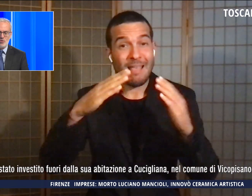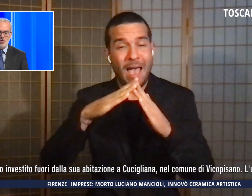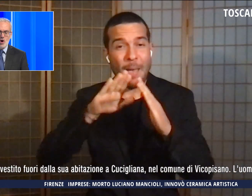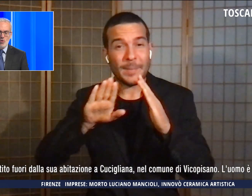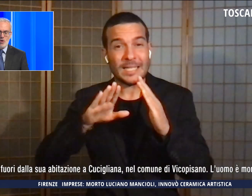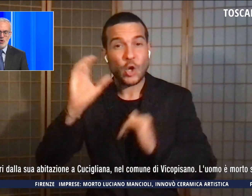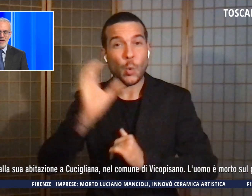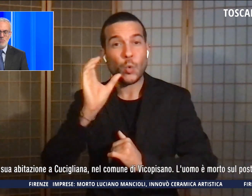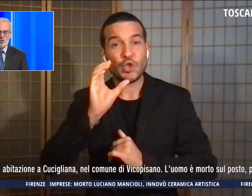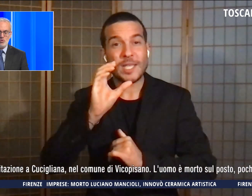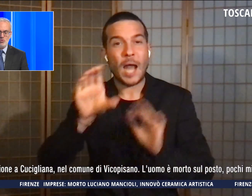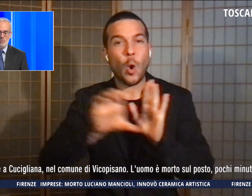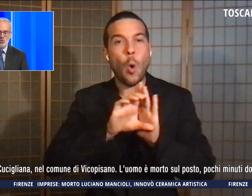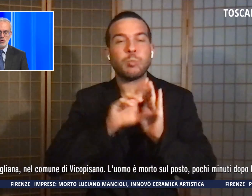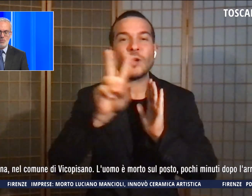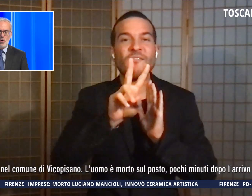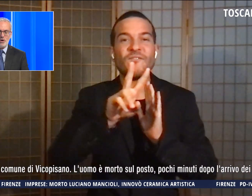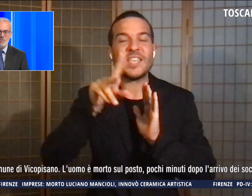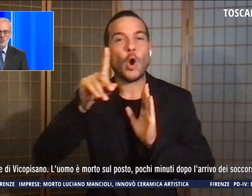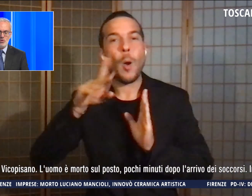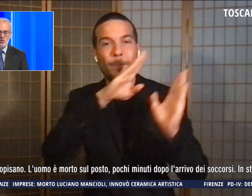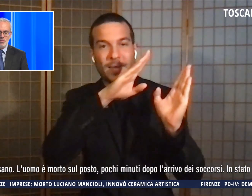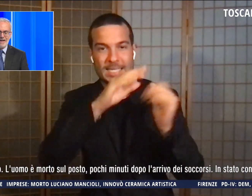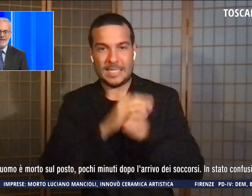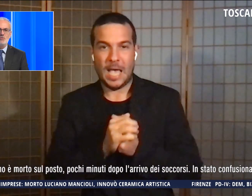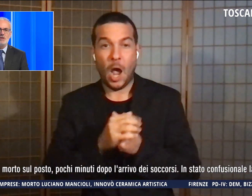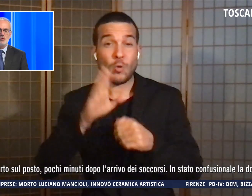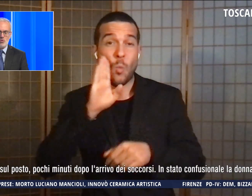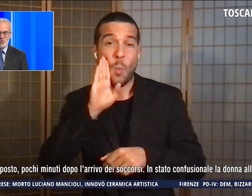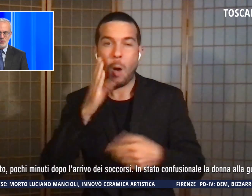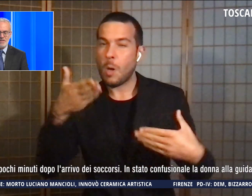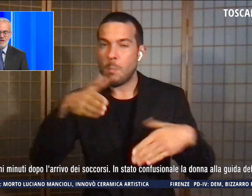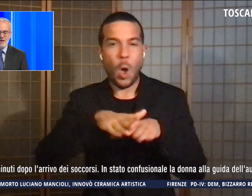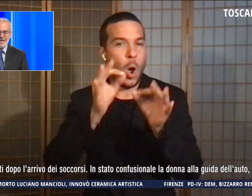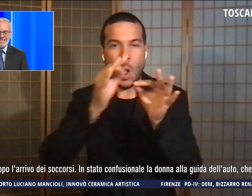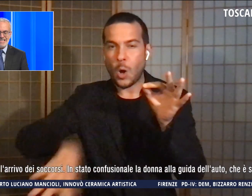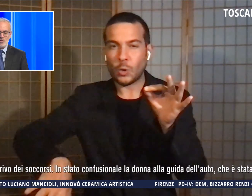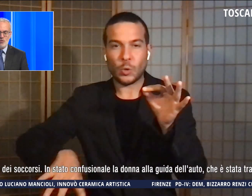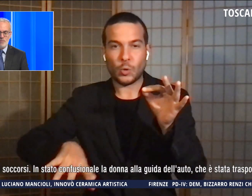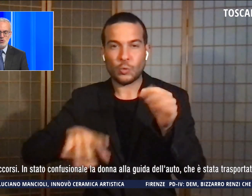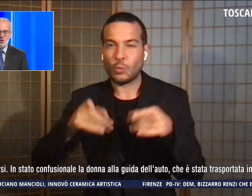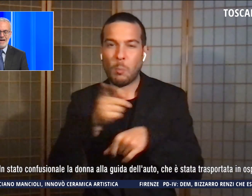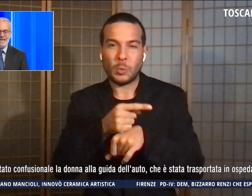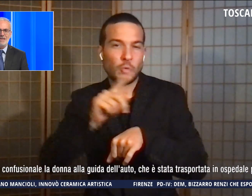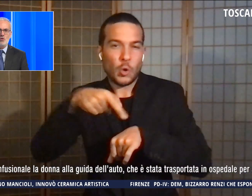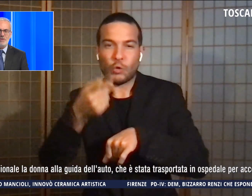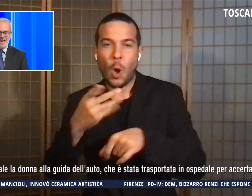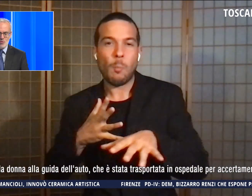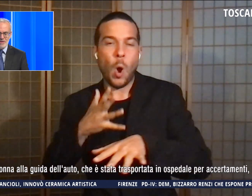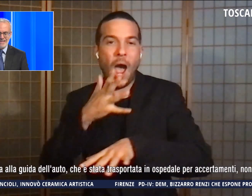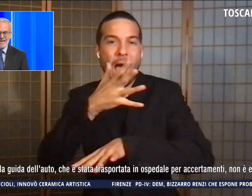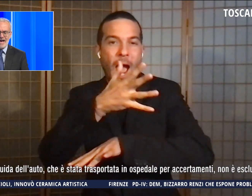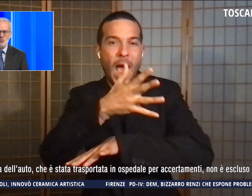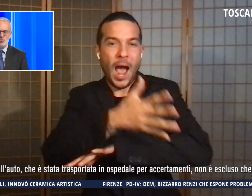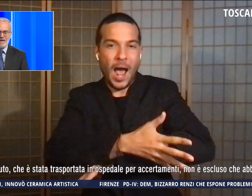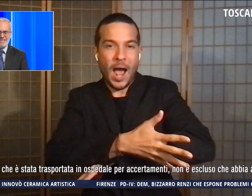Pisano. L'uomo è morto sul posto pochi minuti dopo l'arrivo dei soccorsi. In stato confusionale la donna